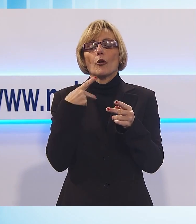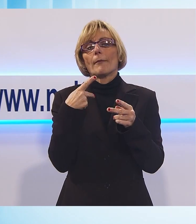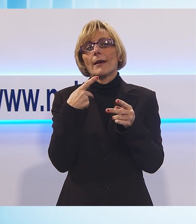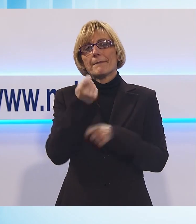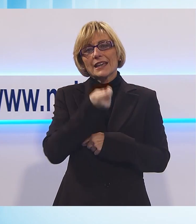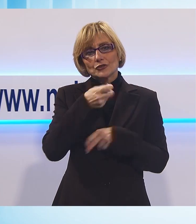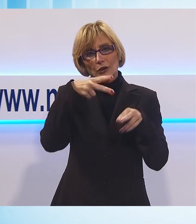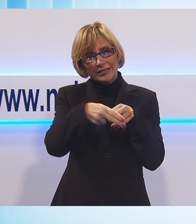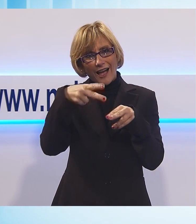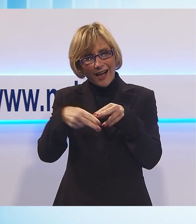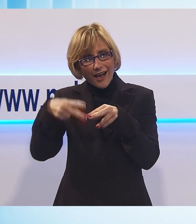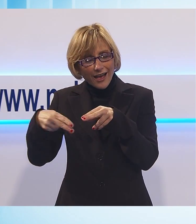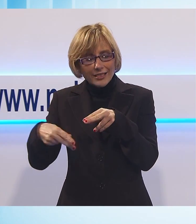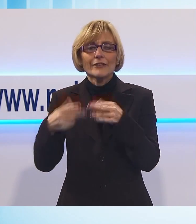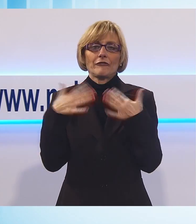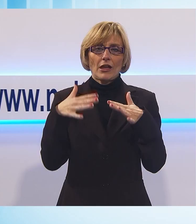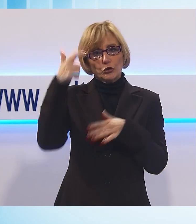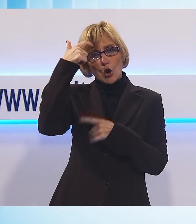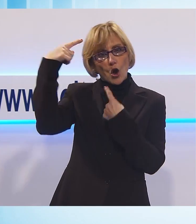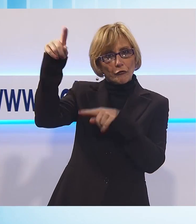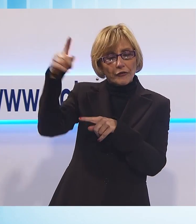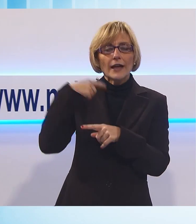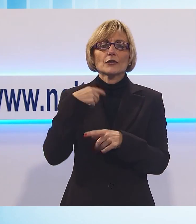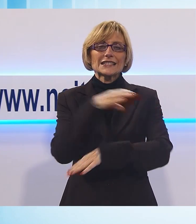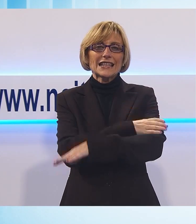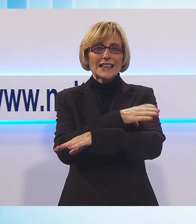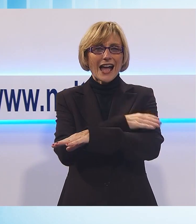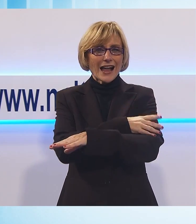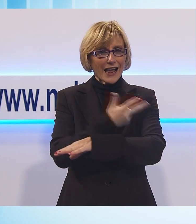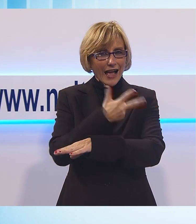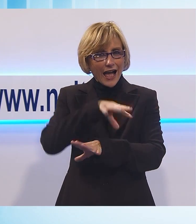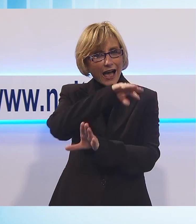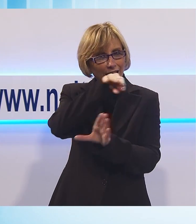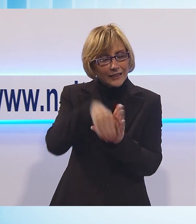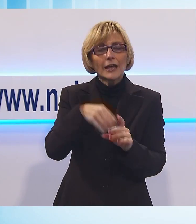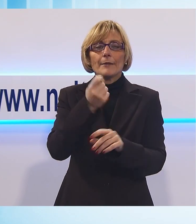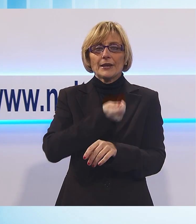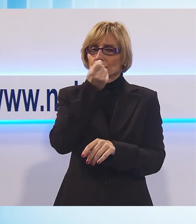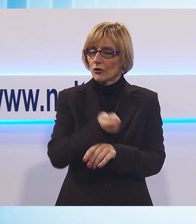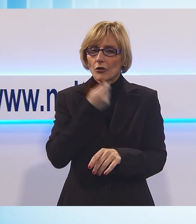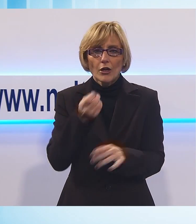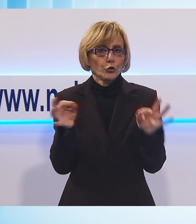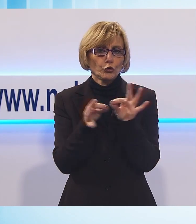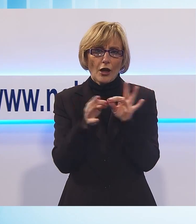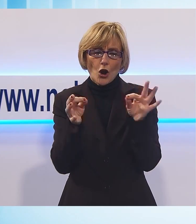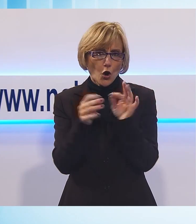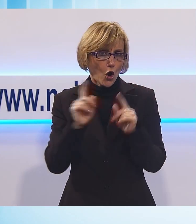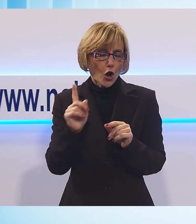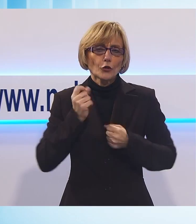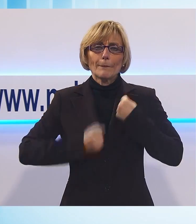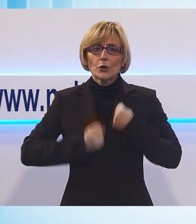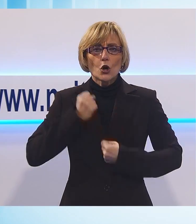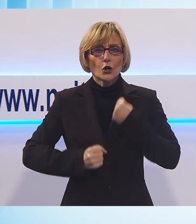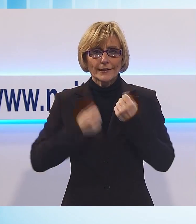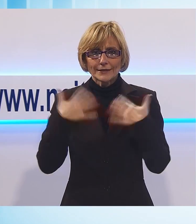pensioni, non ci stanno i sindacati CGL e Cisle Will pensionati, anche della nostra provincia, che sono scesi in piazza a